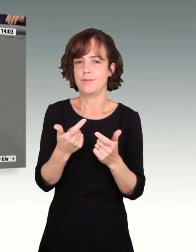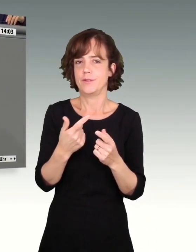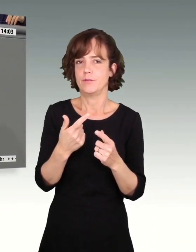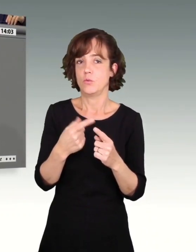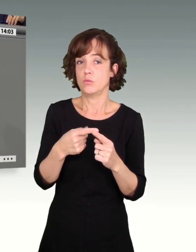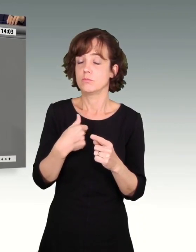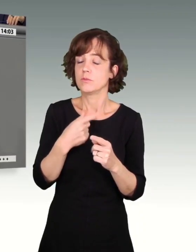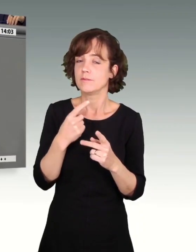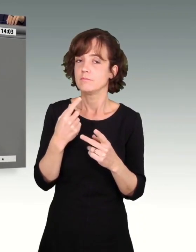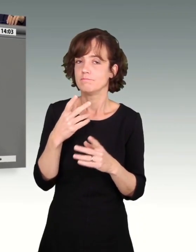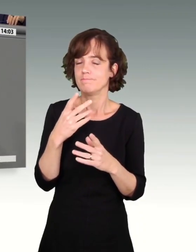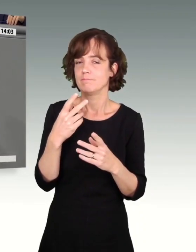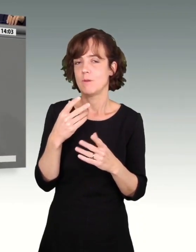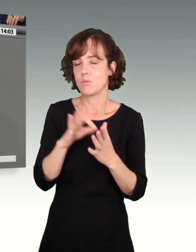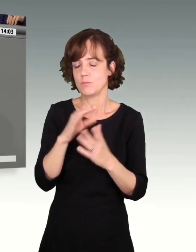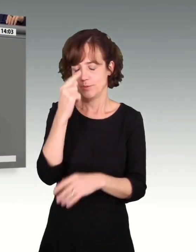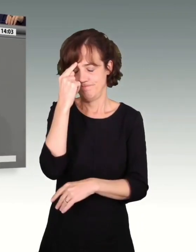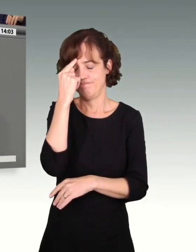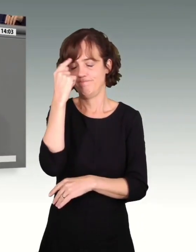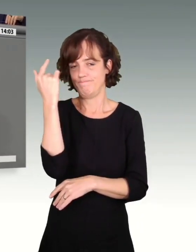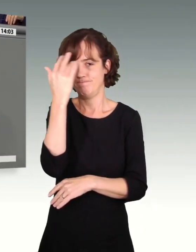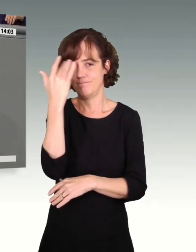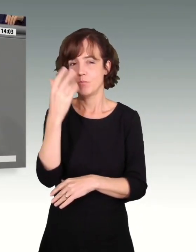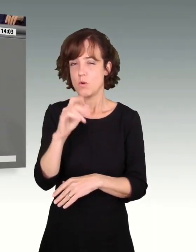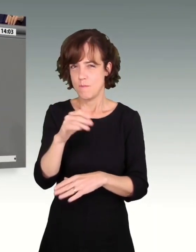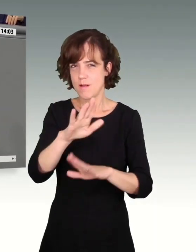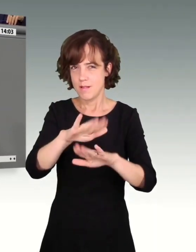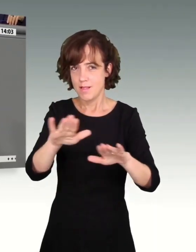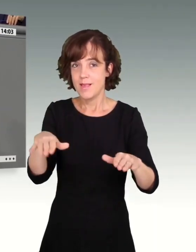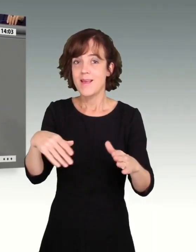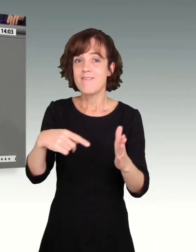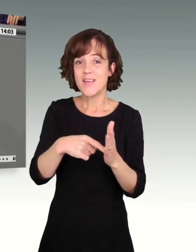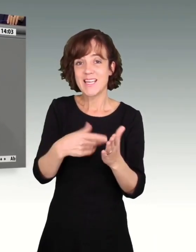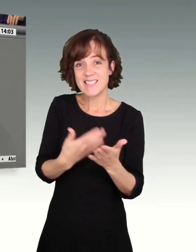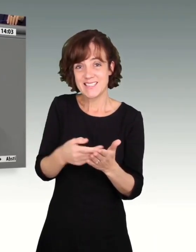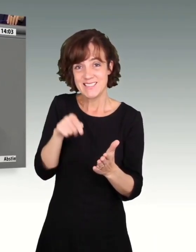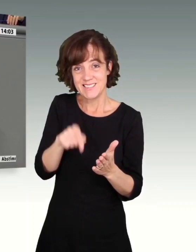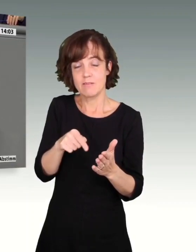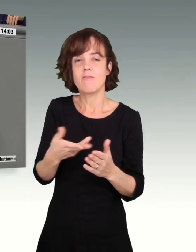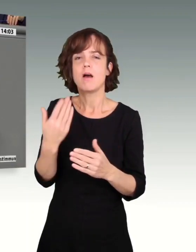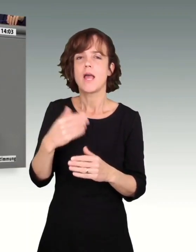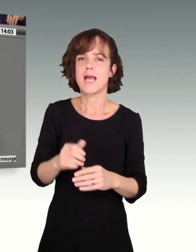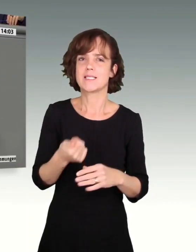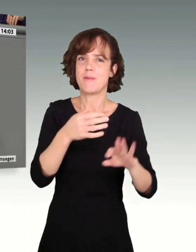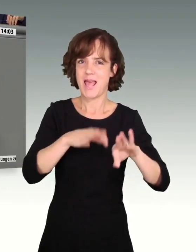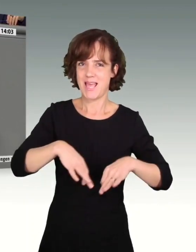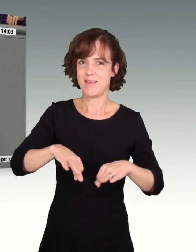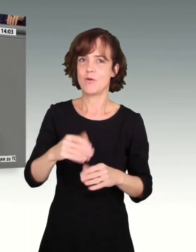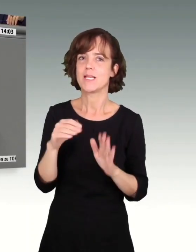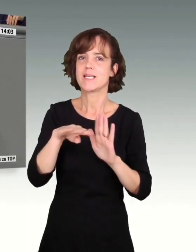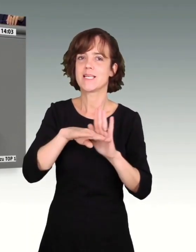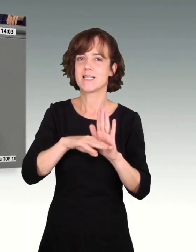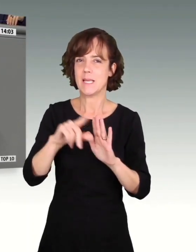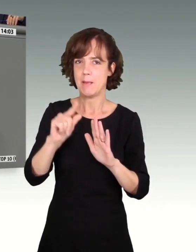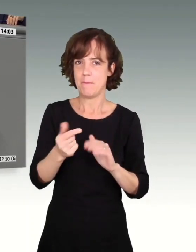bedenkenswert halte, will ich noch mal erinnern, dass aus genau dem Grund bei der erstmaligen Einführung des gesetzlichen